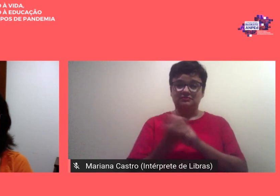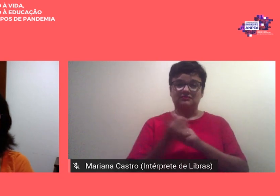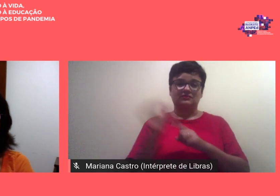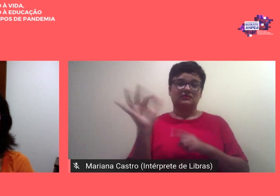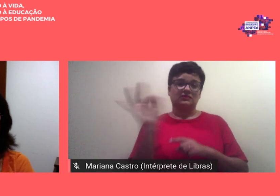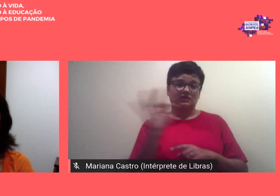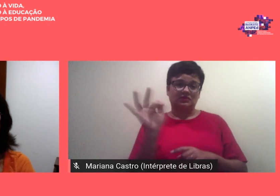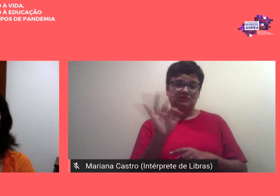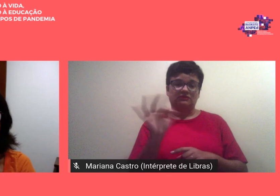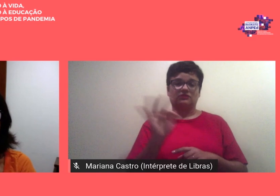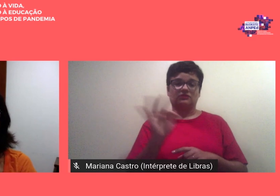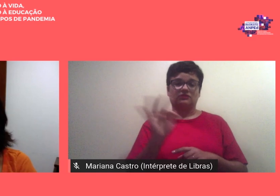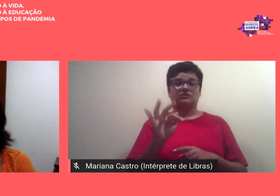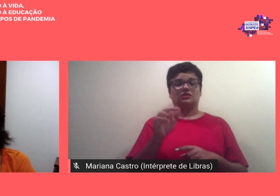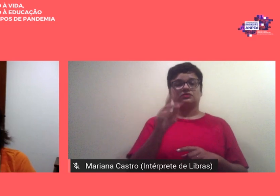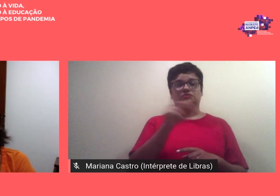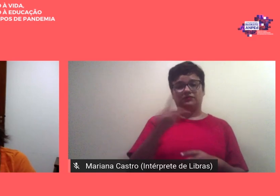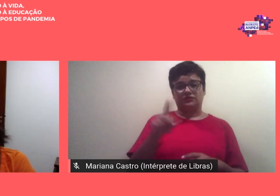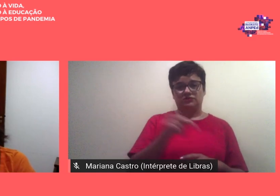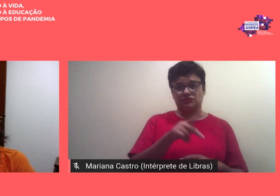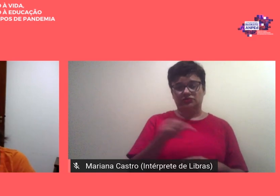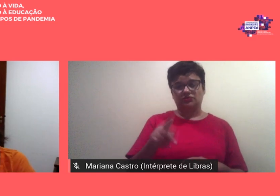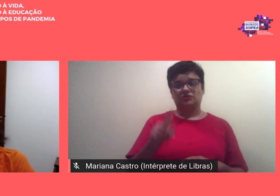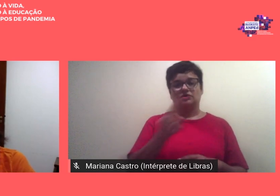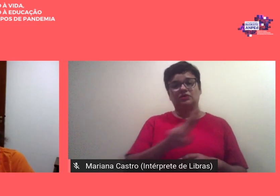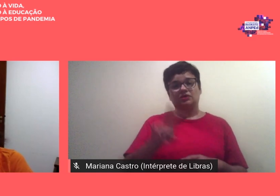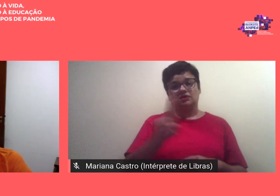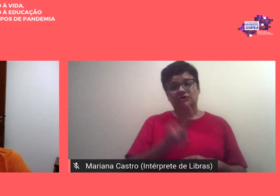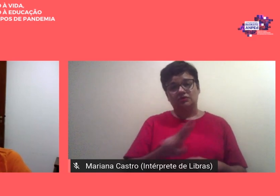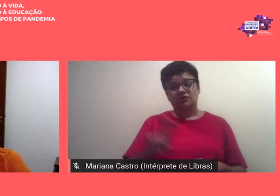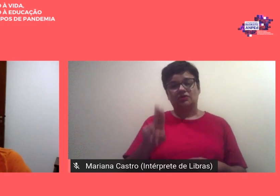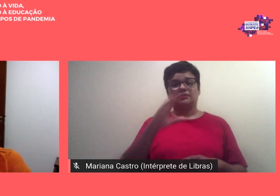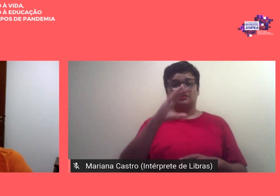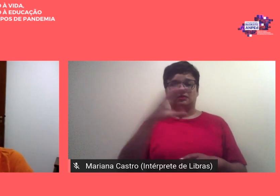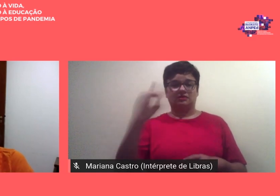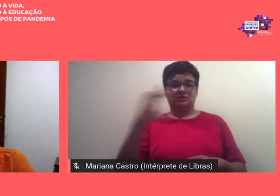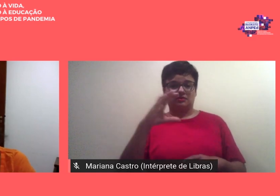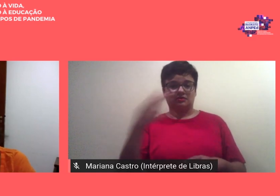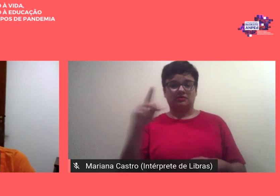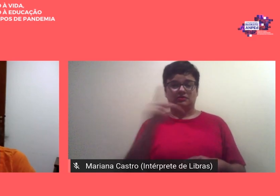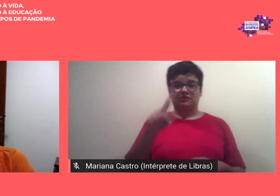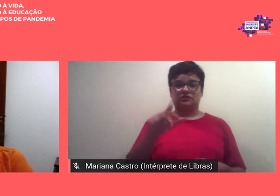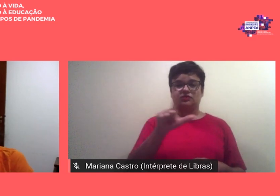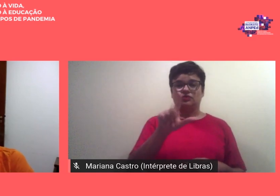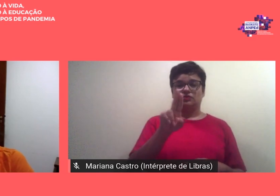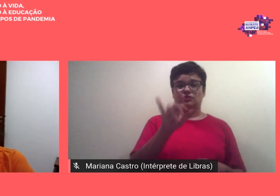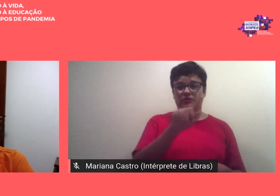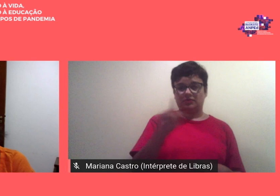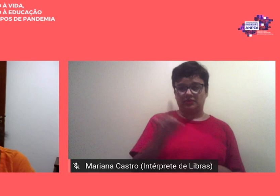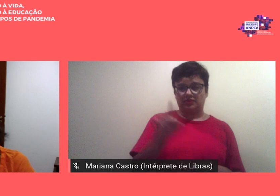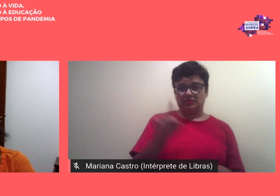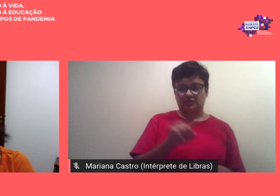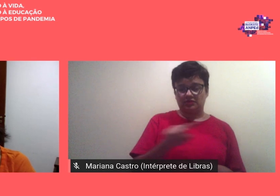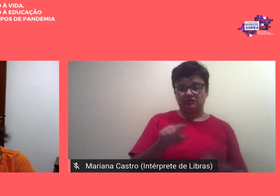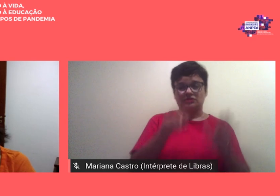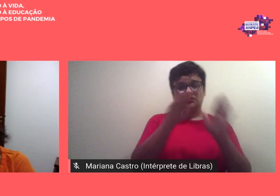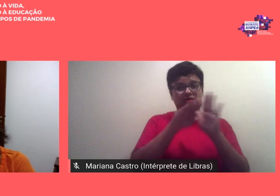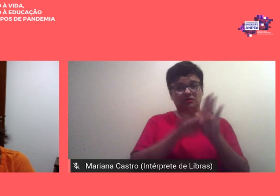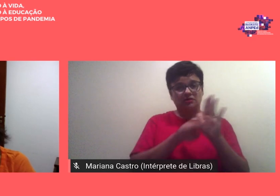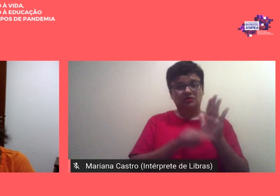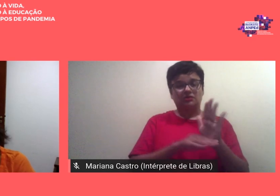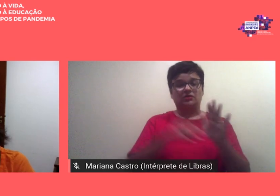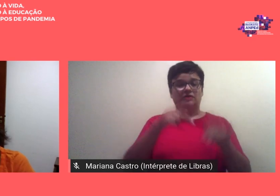Formação de Professores em nome do seu coordenador professor Luiz Fernando e o programa de pós-graduação em